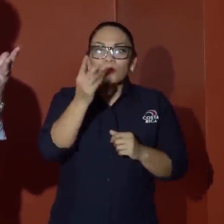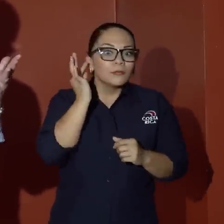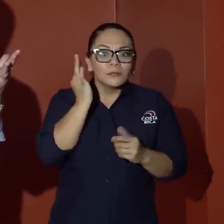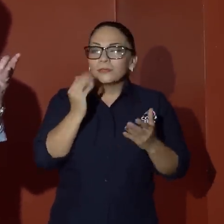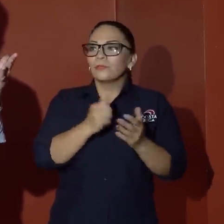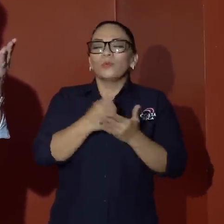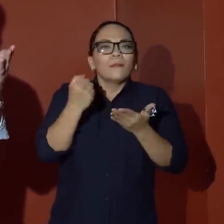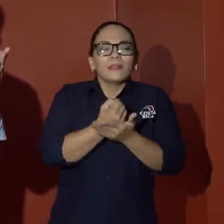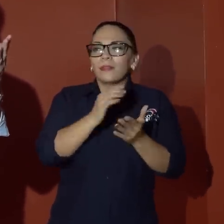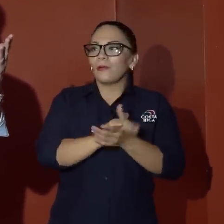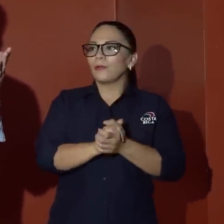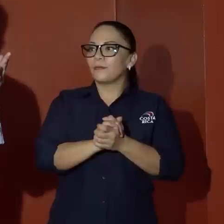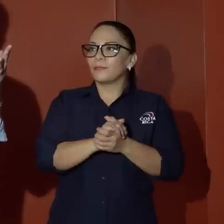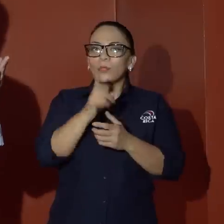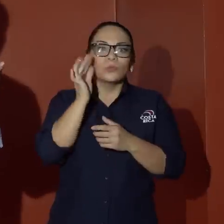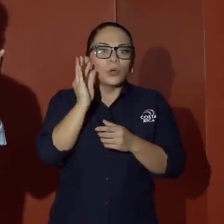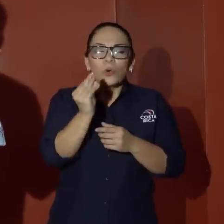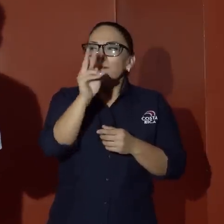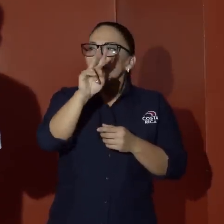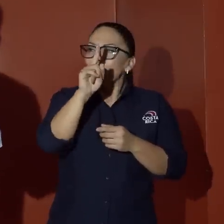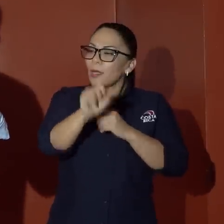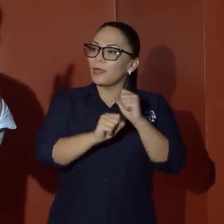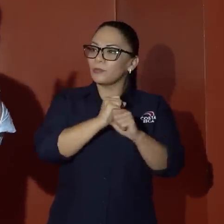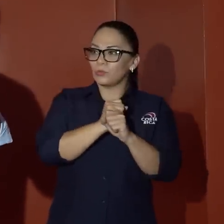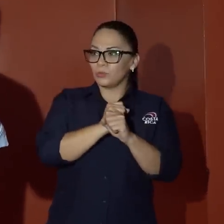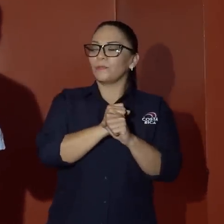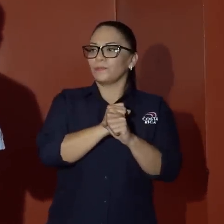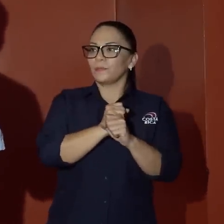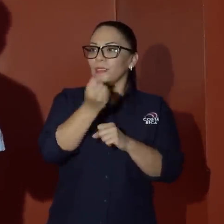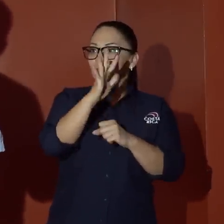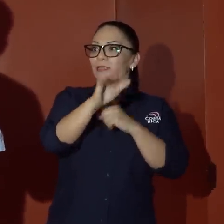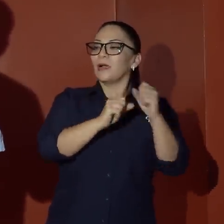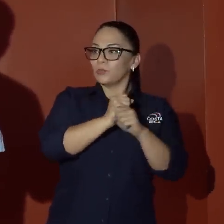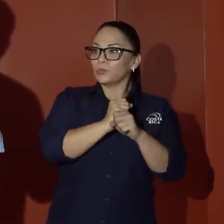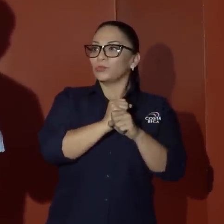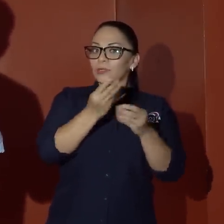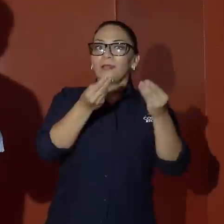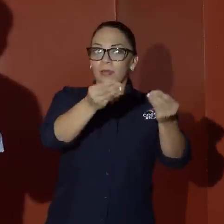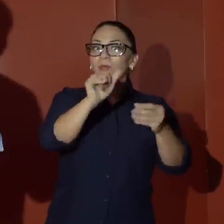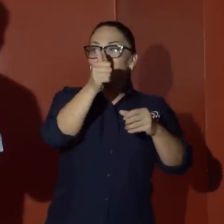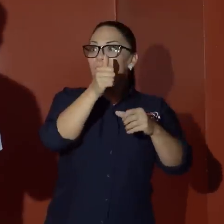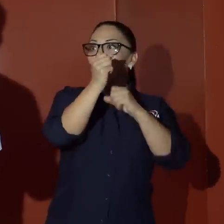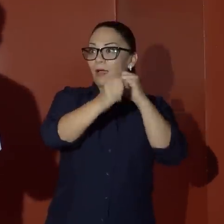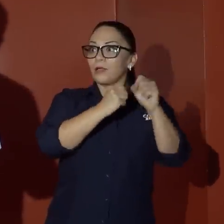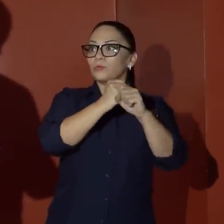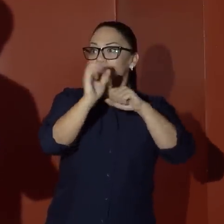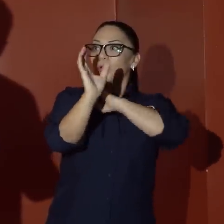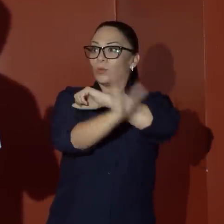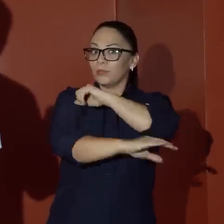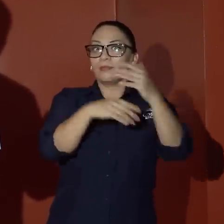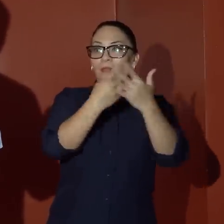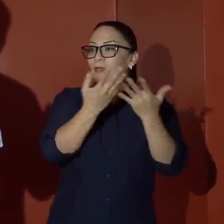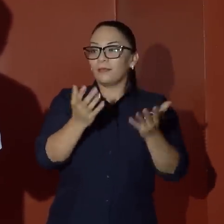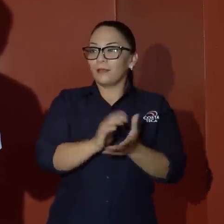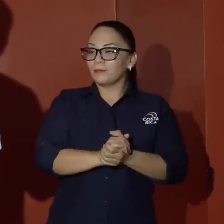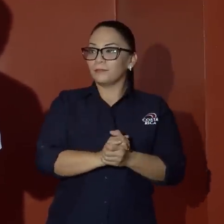es muy lamentable, ¿no? Una joven de 21 años que a los 15 años le dieron 10 años de condena. No